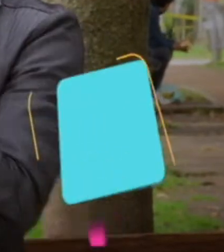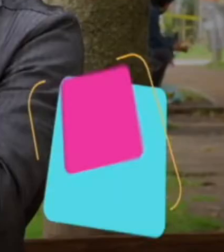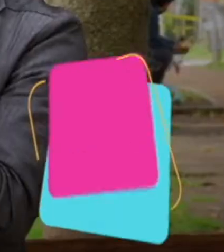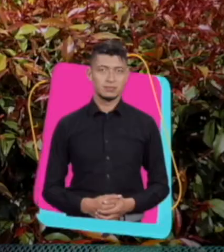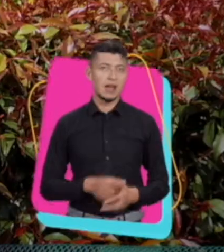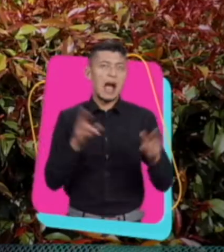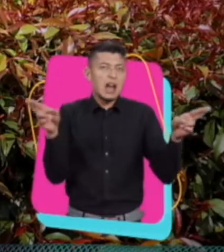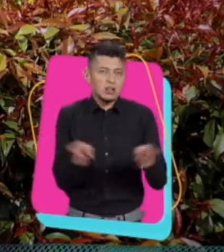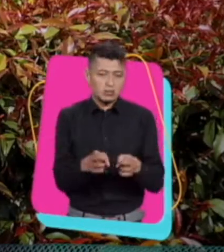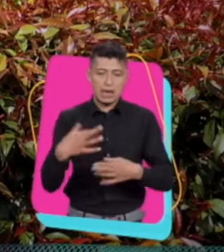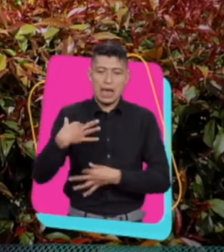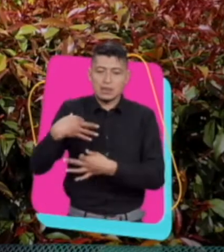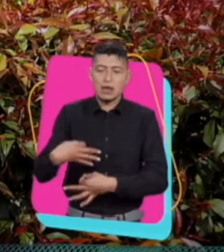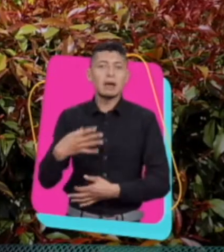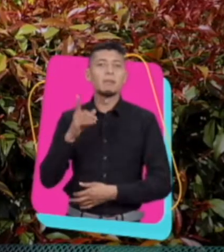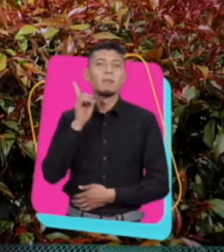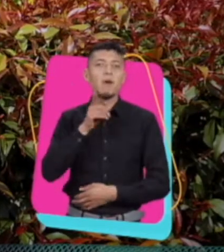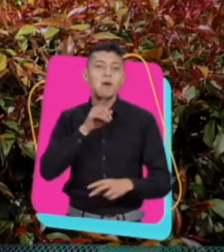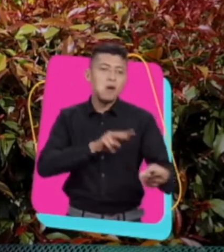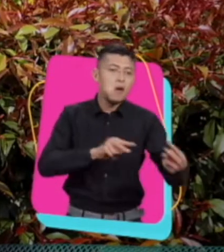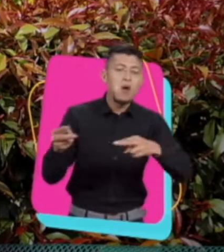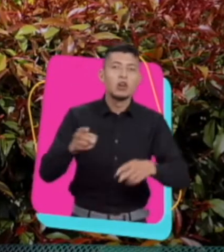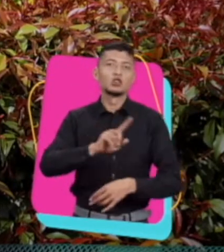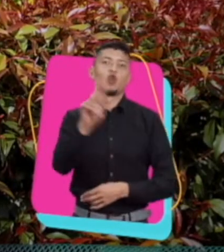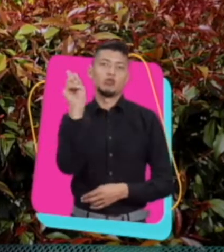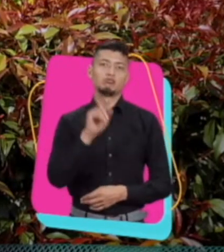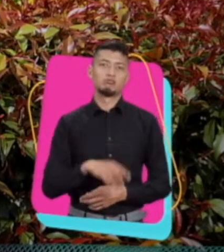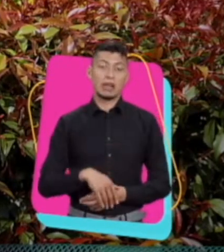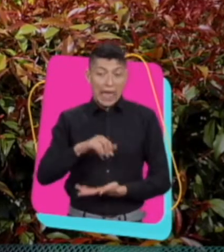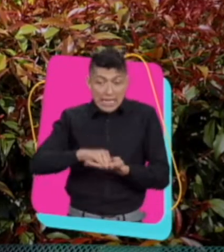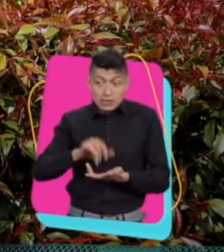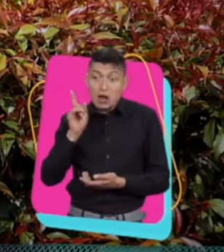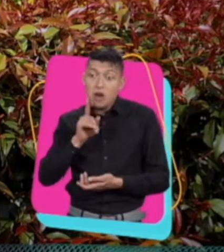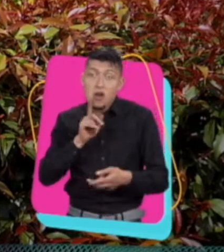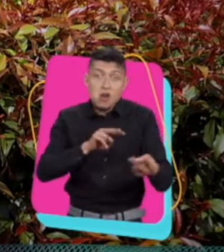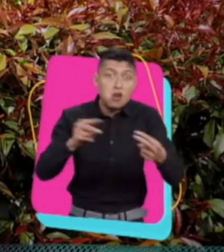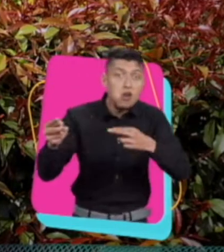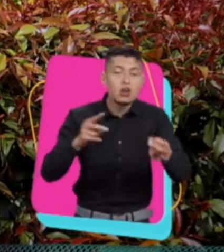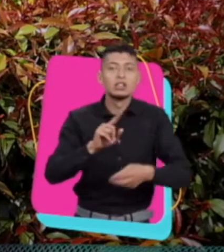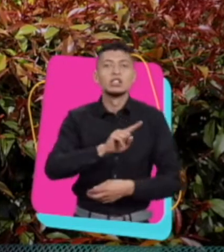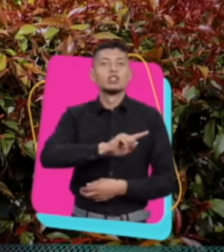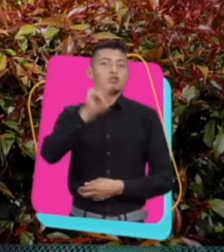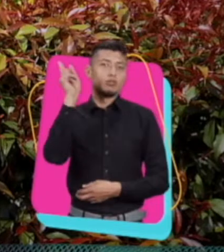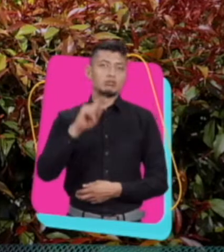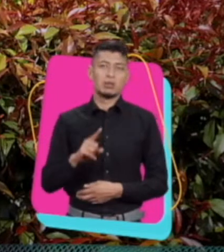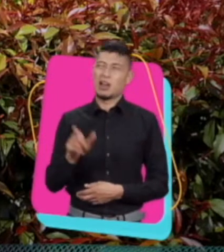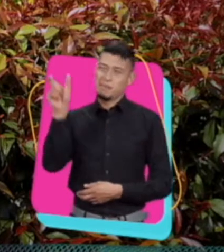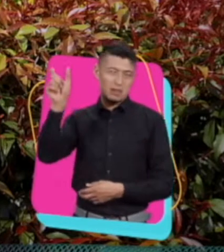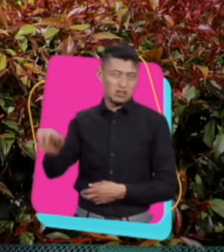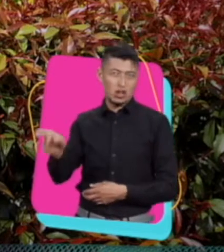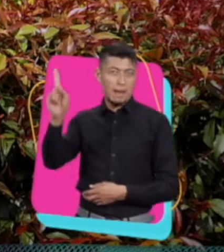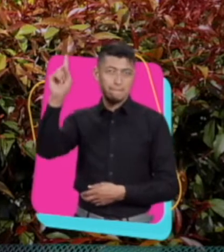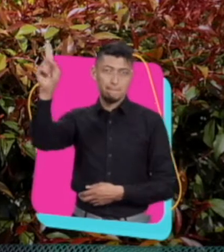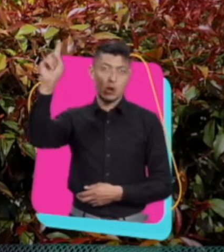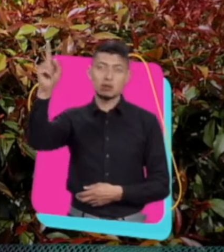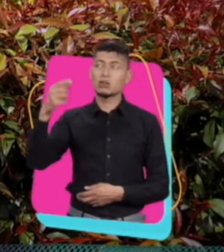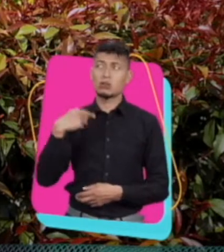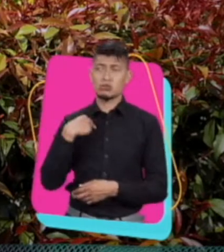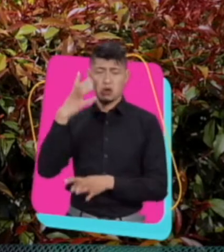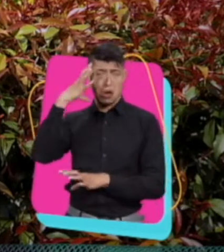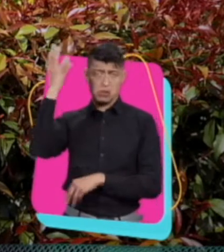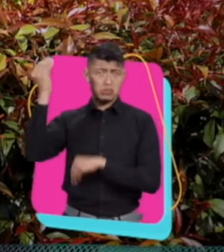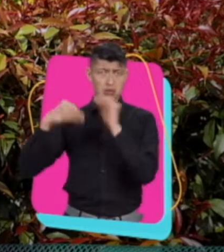ético? Creo que se puede resumir en no mentir. Si tenemos claro que no se puede mentir, entonces hablar bien de un